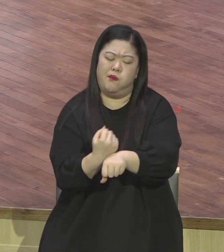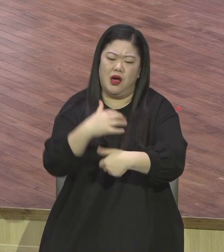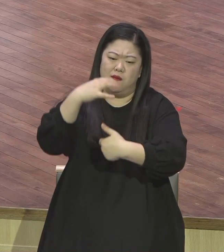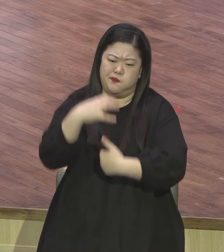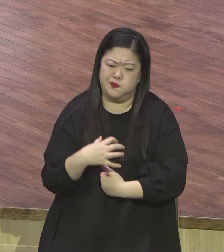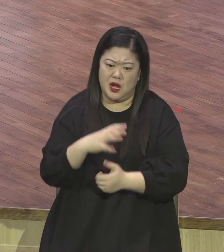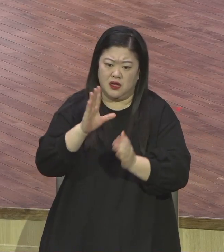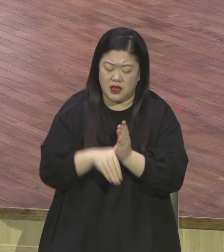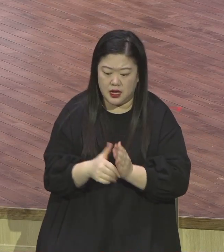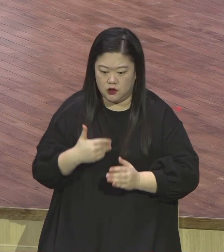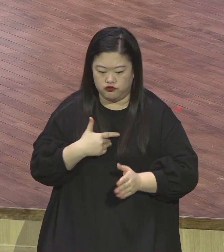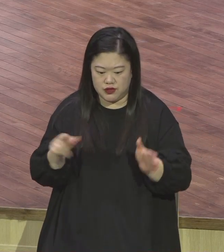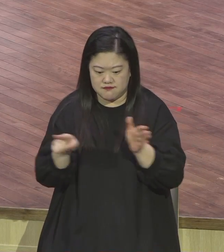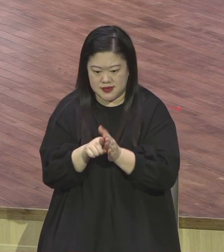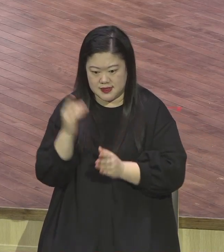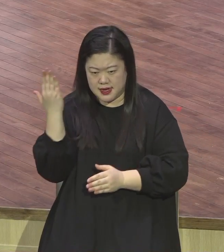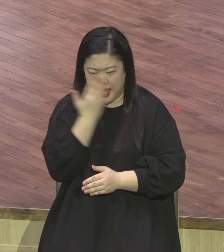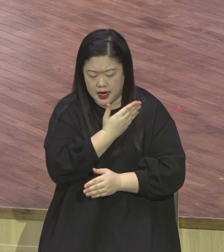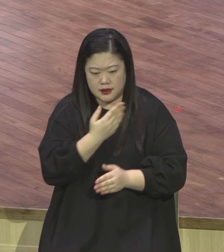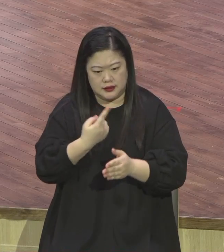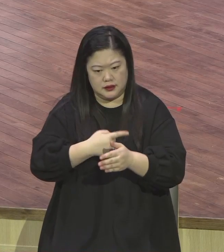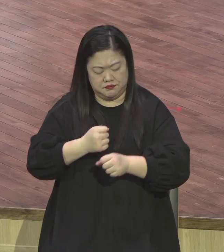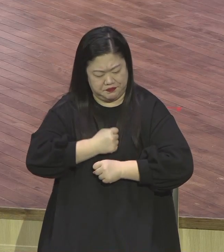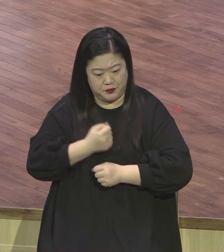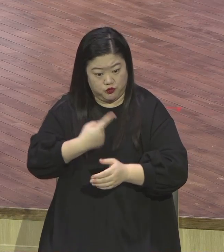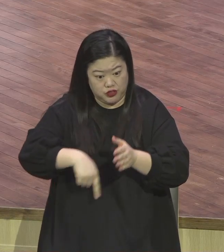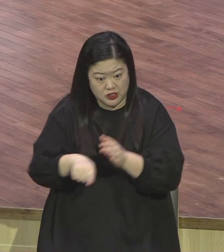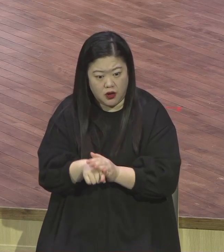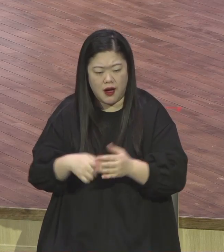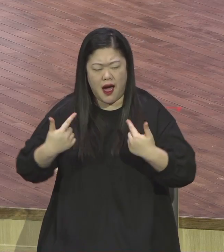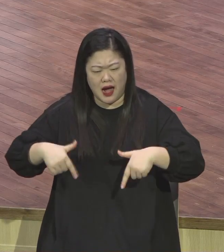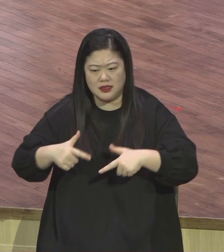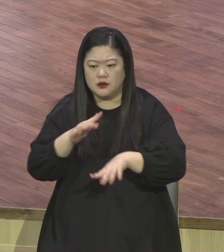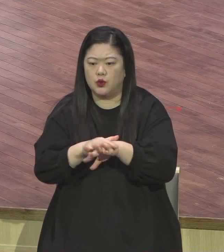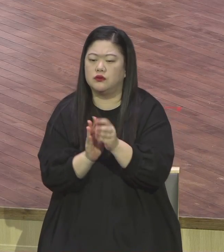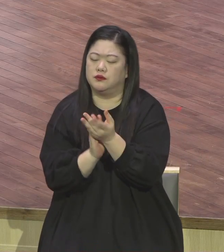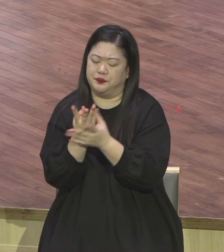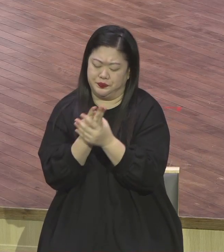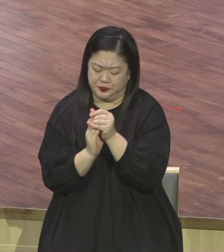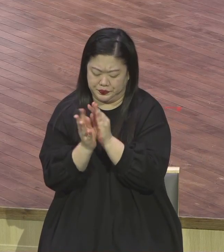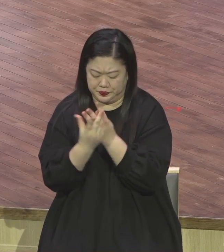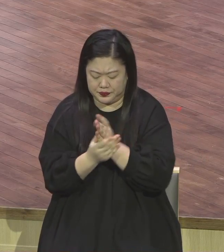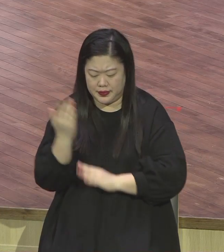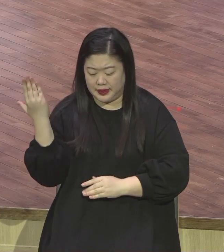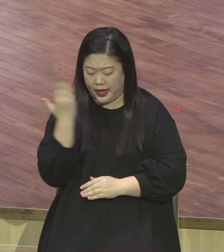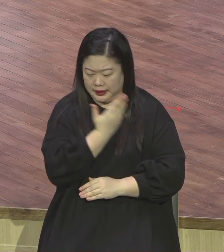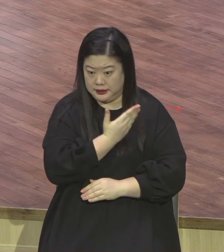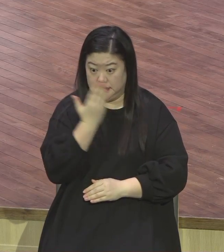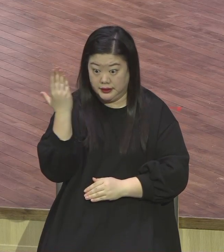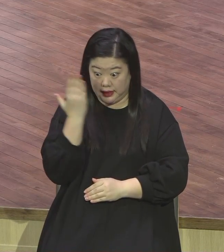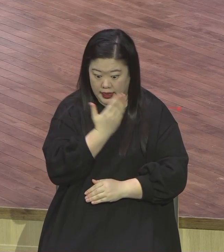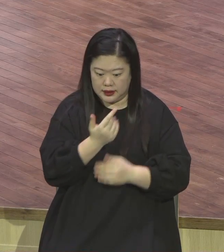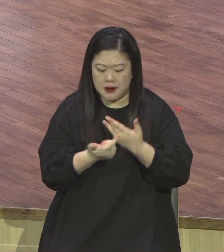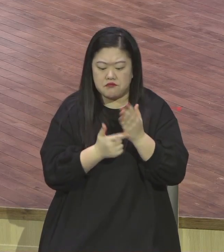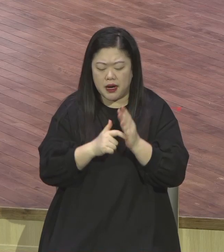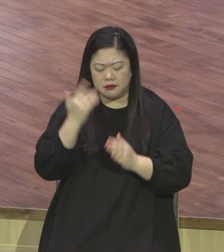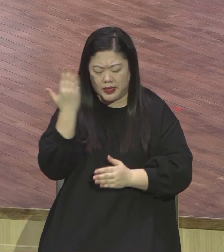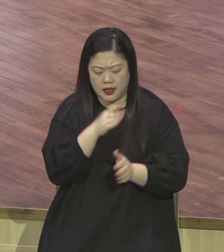그래서 그런데 이 문제는 시간이 흐르면서 이 본말이 전도되었다는 말처럼 이제